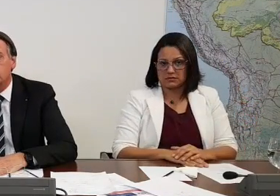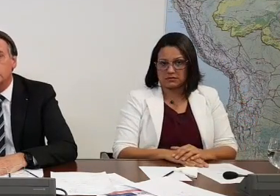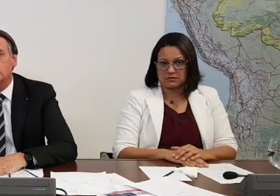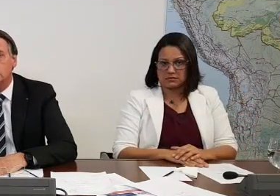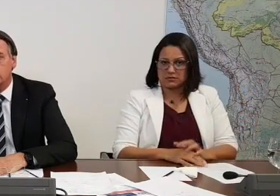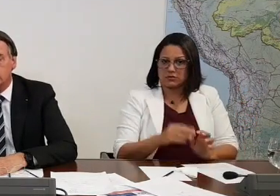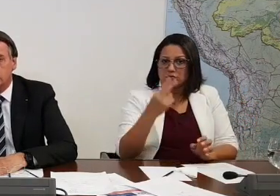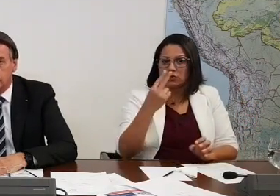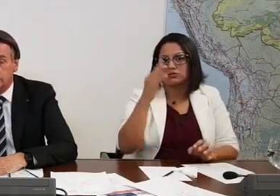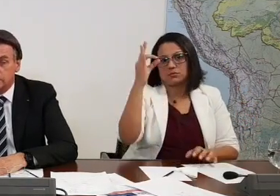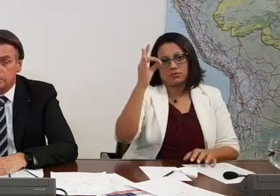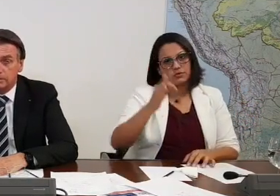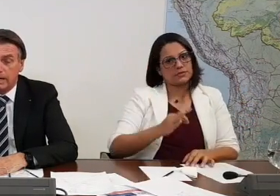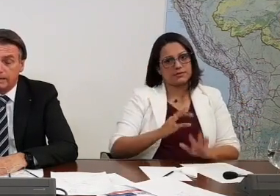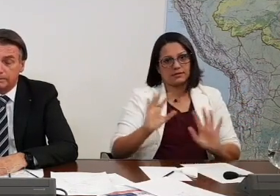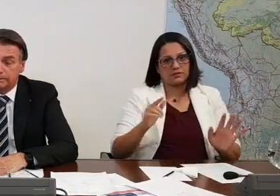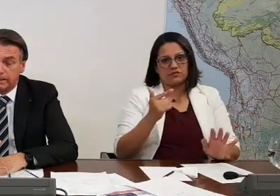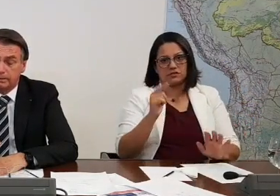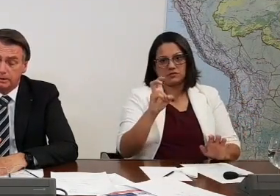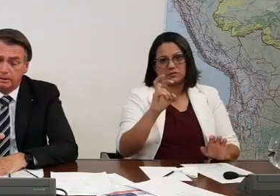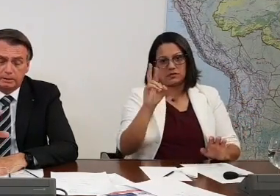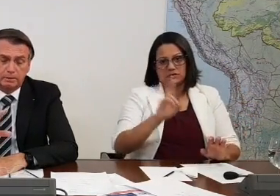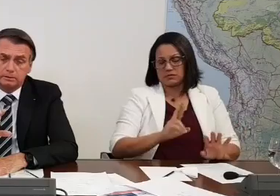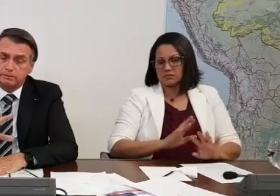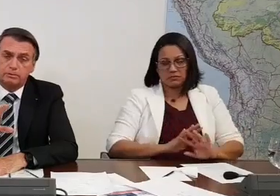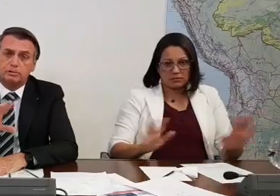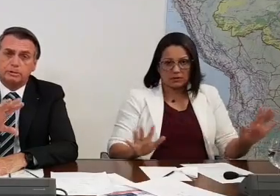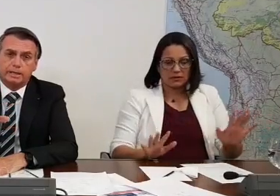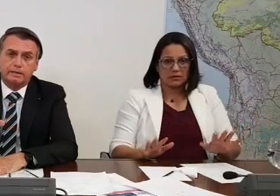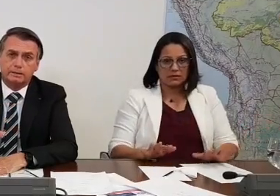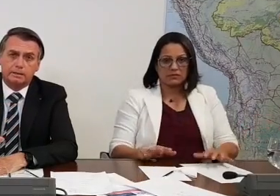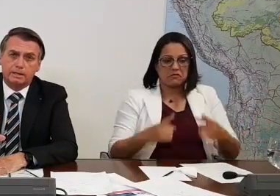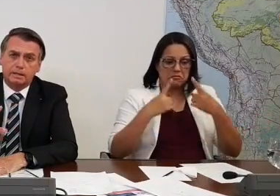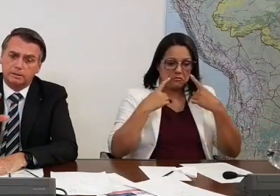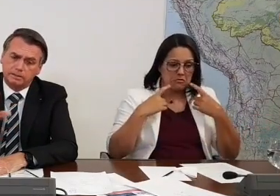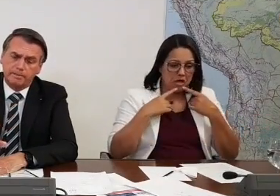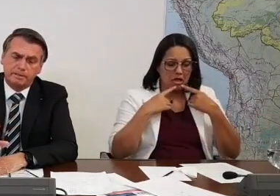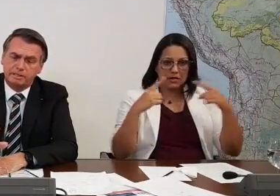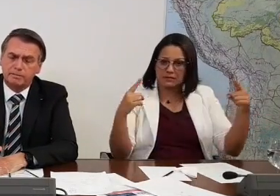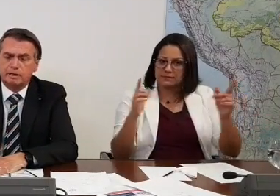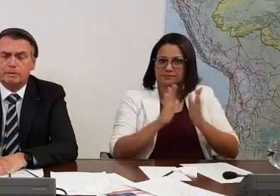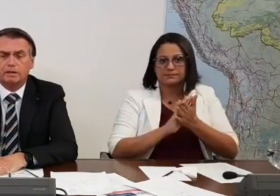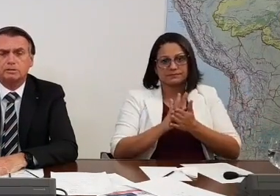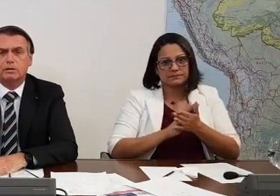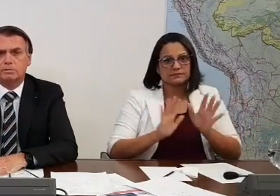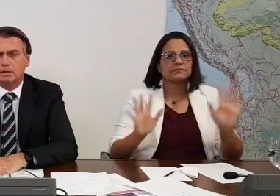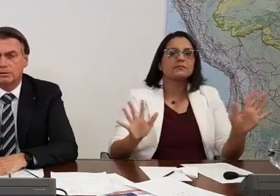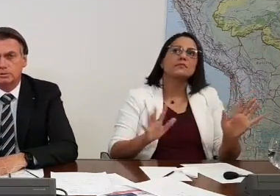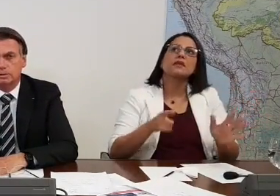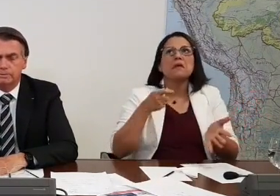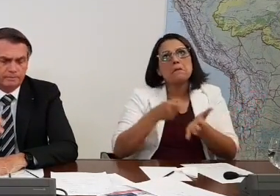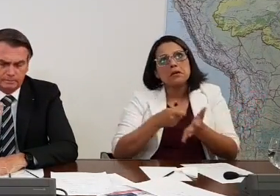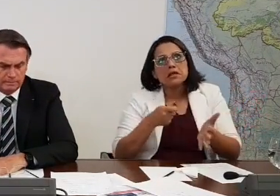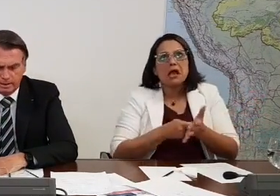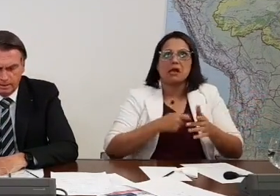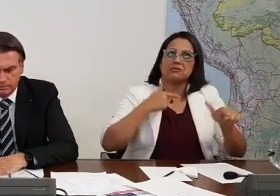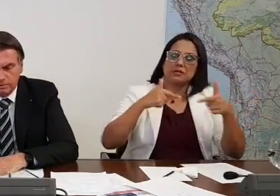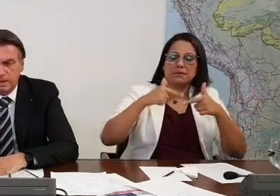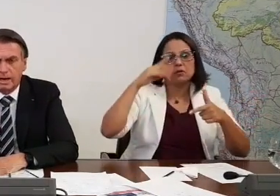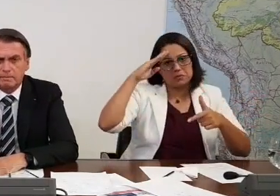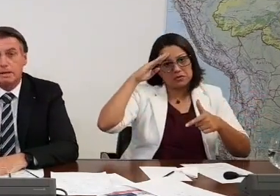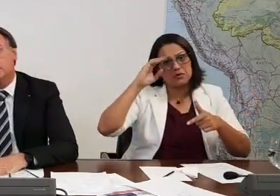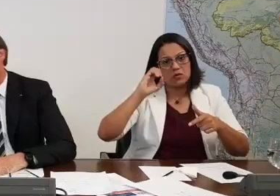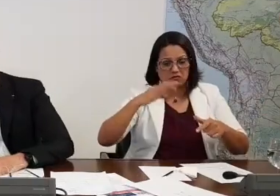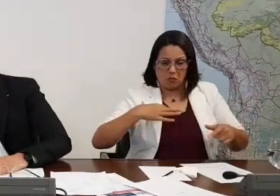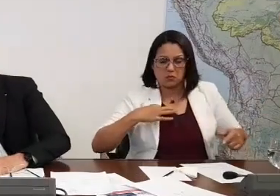2% do soldo, R$ 25. Não vou chorar aqui, está certo? Porque está a presença fundamental obrigatória, o engajor, ele é